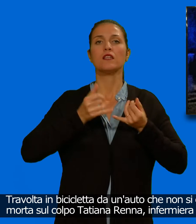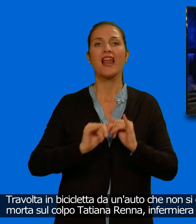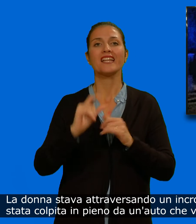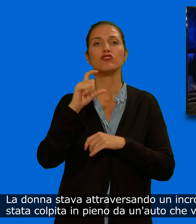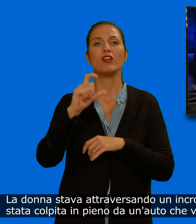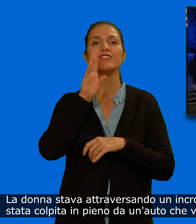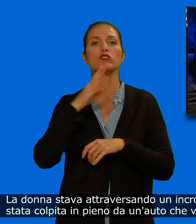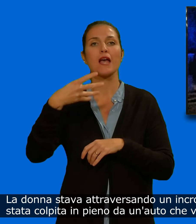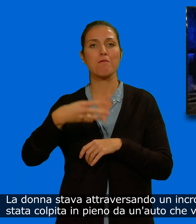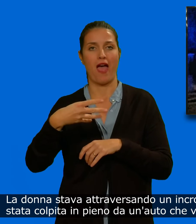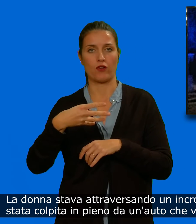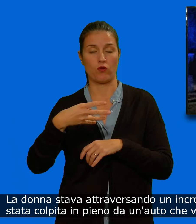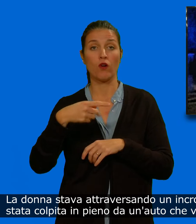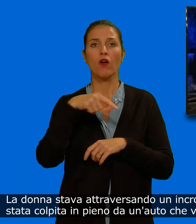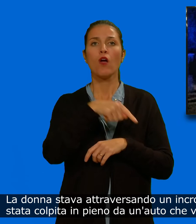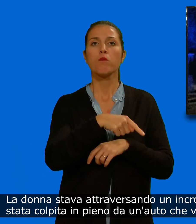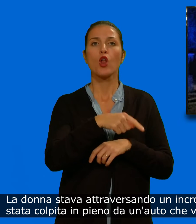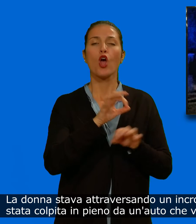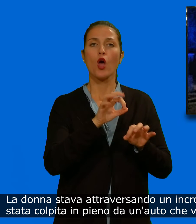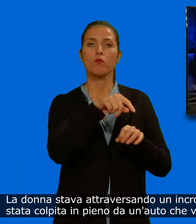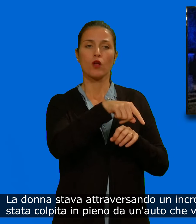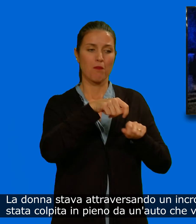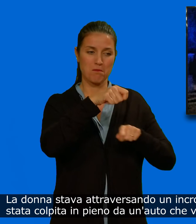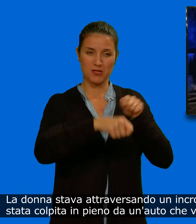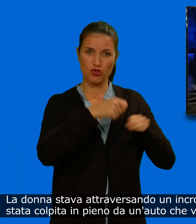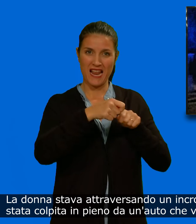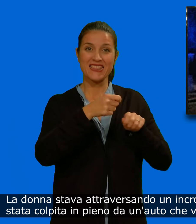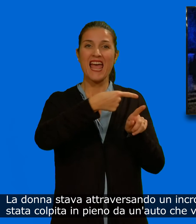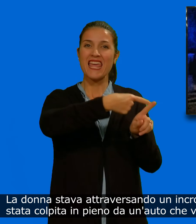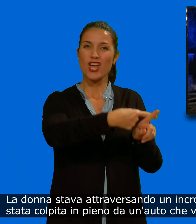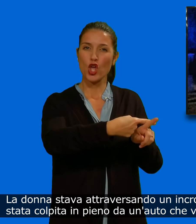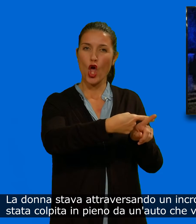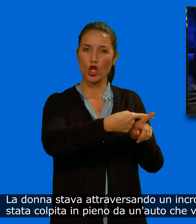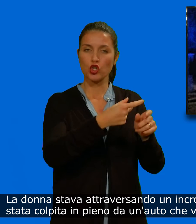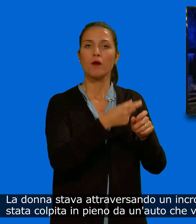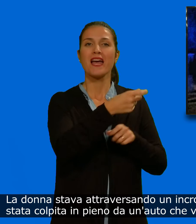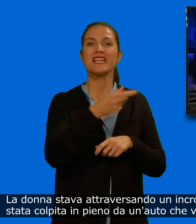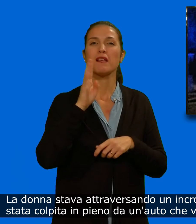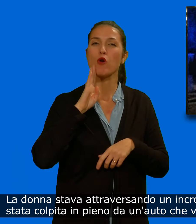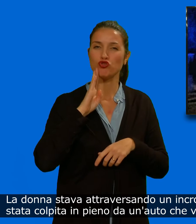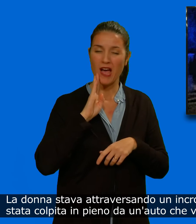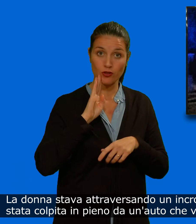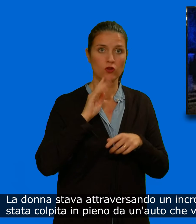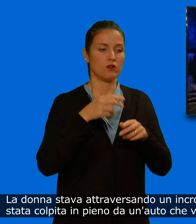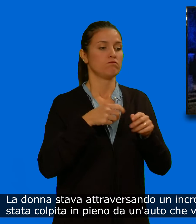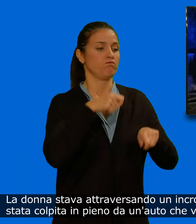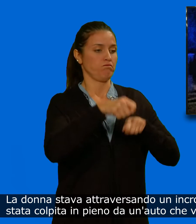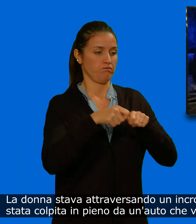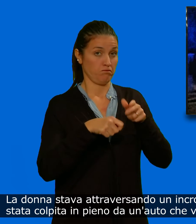La donna stava attraversando un incrocio appoggiardo, quando è stata colpita in pieno da un'auto che viaggiava a forte